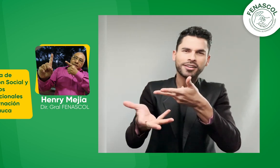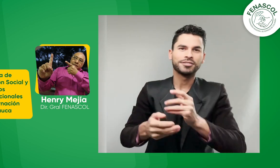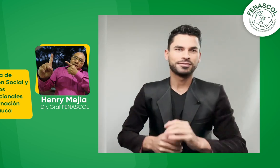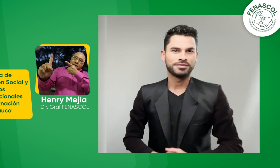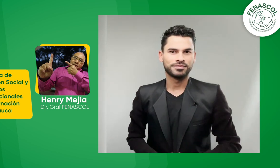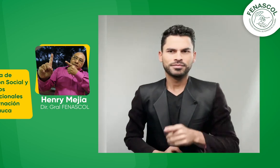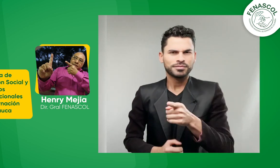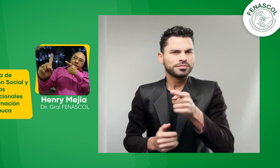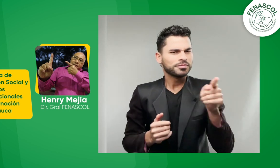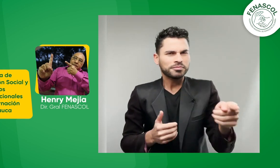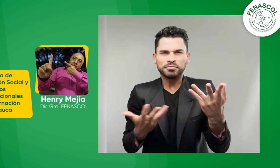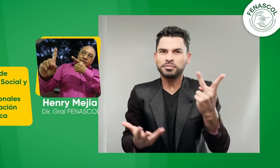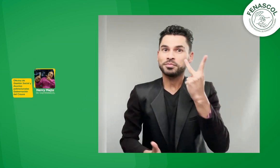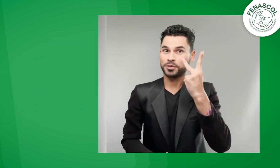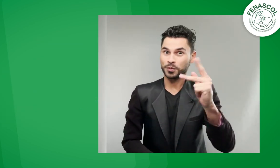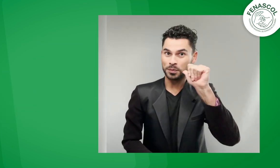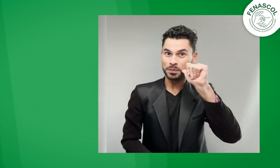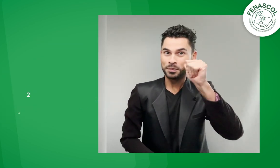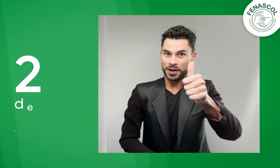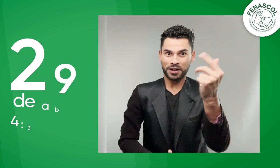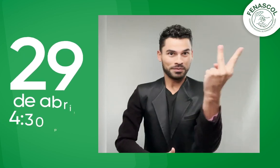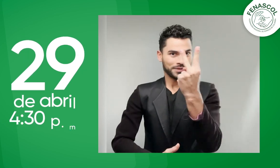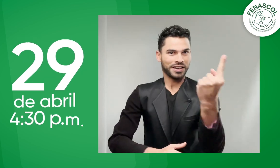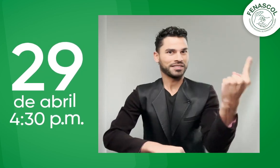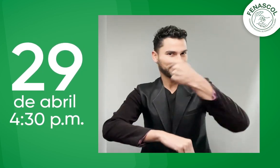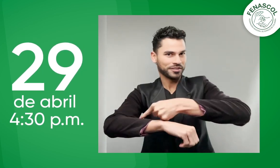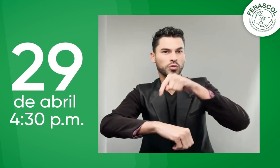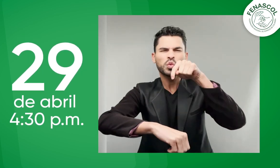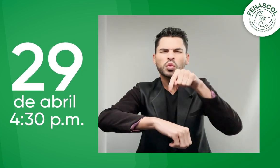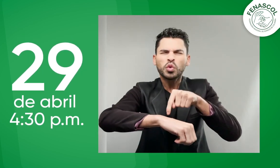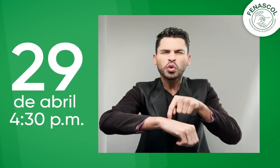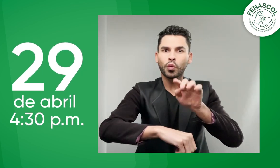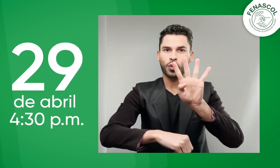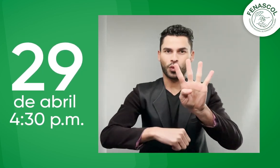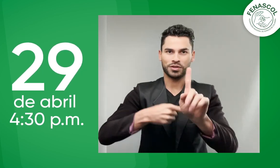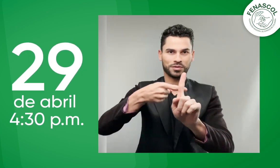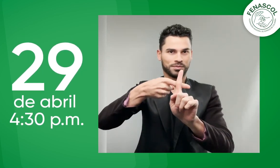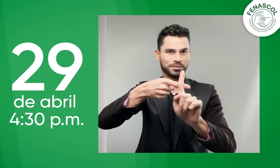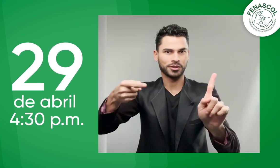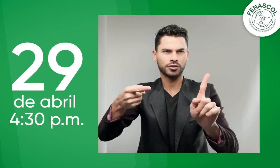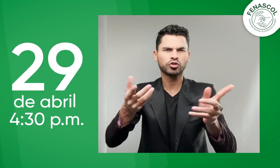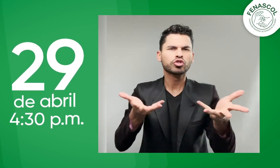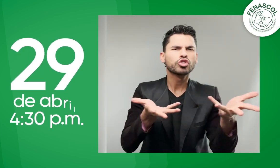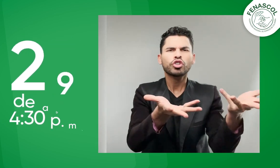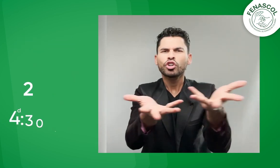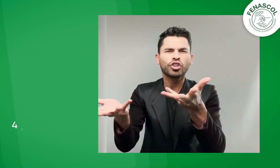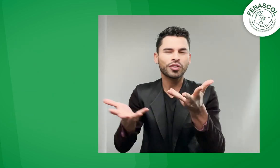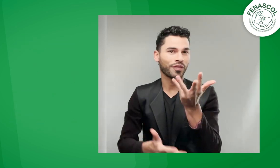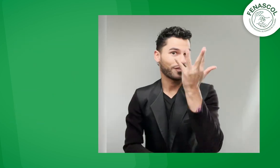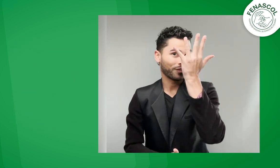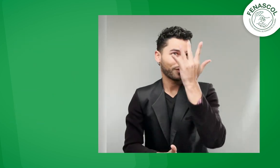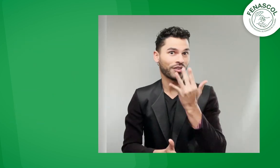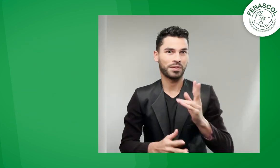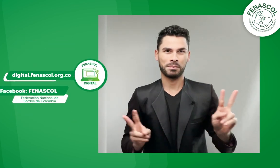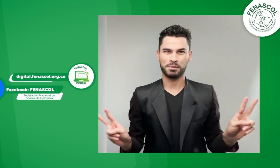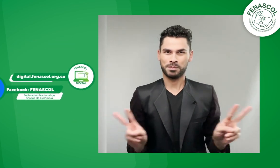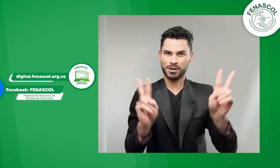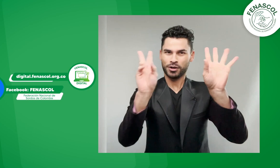Hablaremos con un representante de esta oficina Tendremos estos dos invitados El viernes a las 4 y media de la